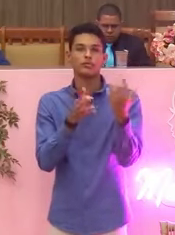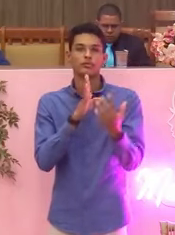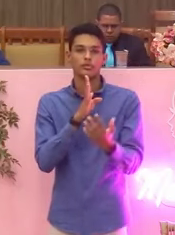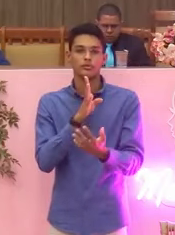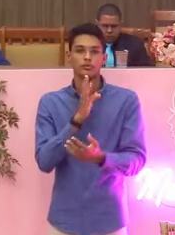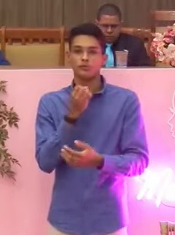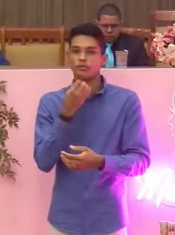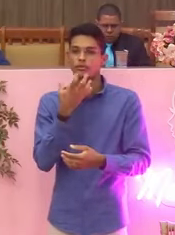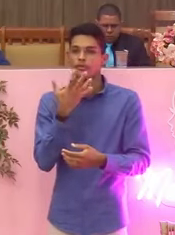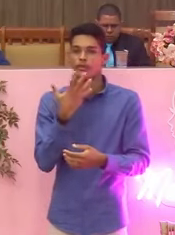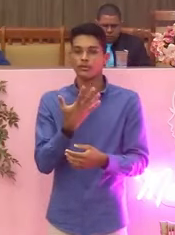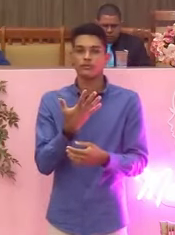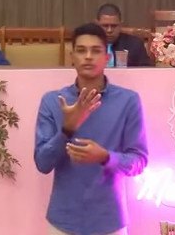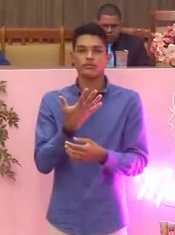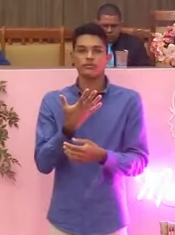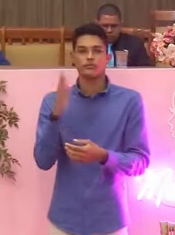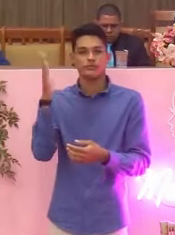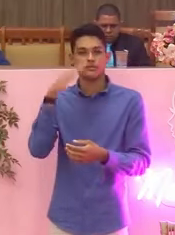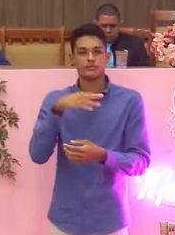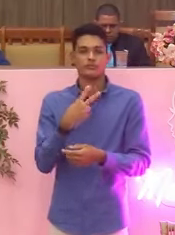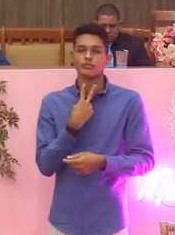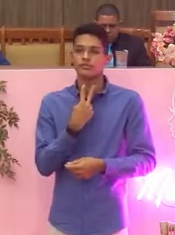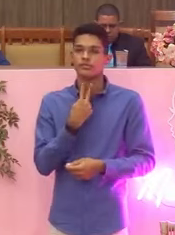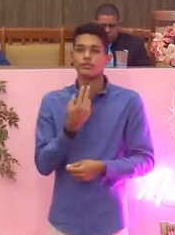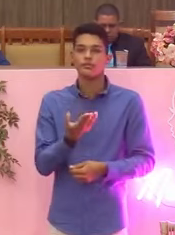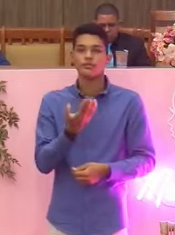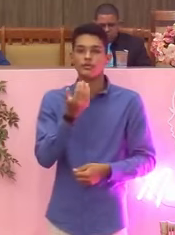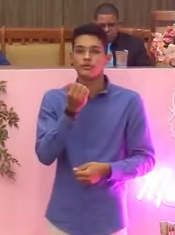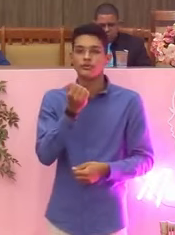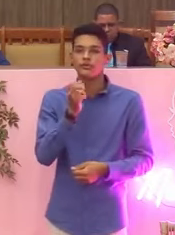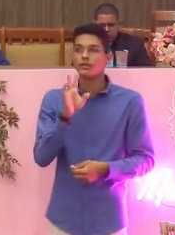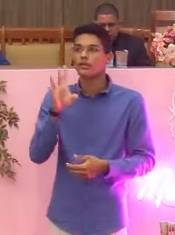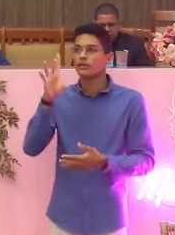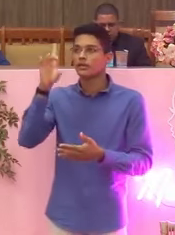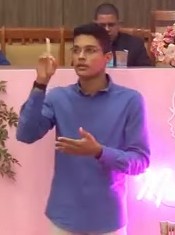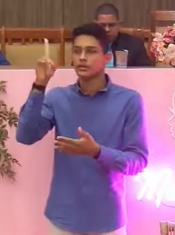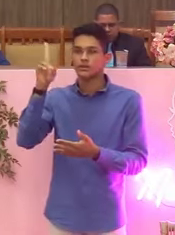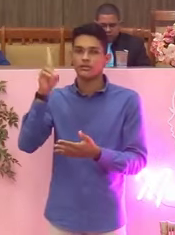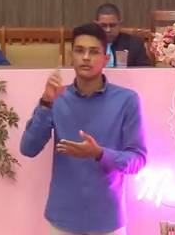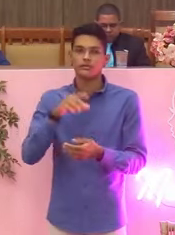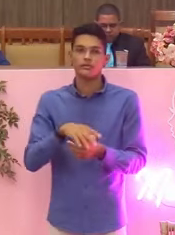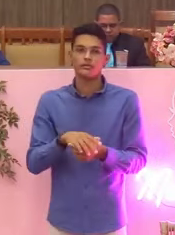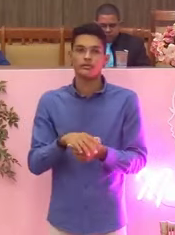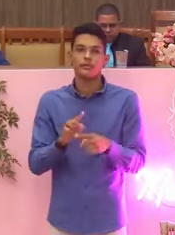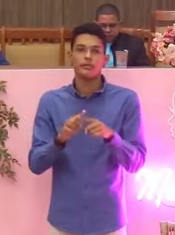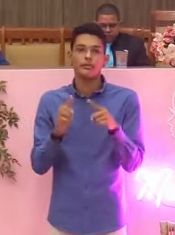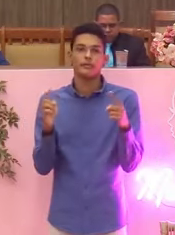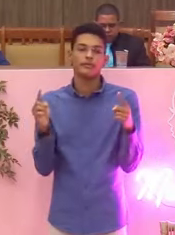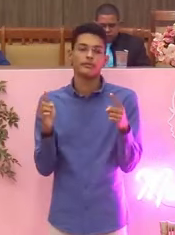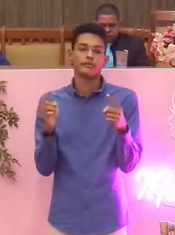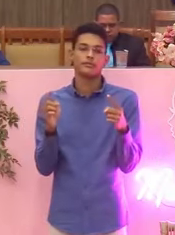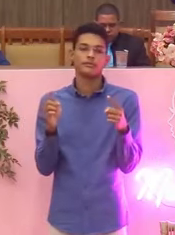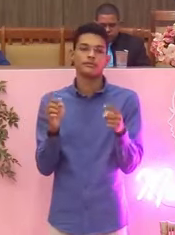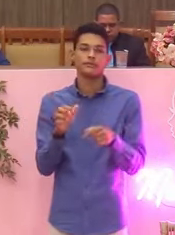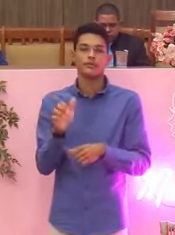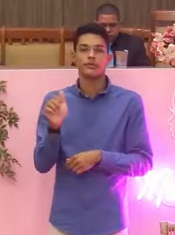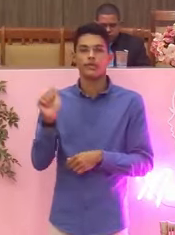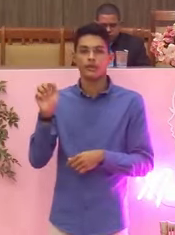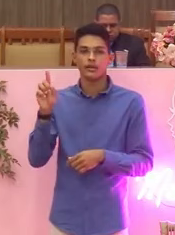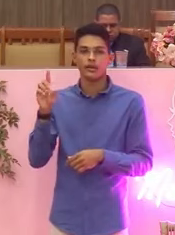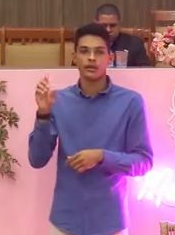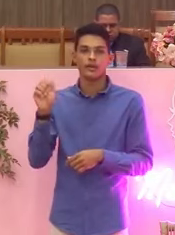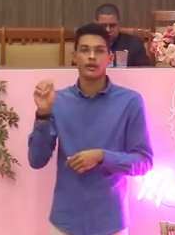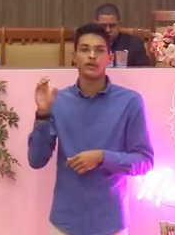Gênesis, no final, que a Bíblia diz E Deus os expulsou do jardim Agora eu vou fazer uma pergunta para a igreja, olhe bem para cá